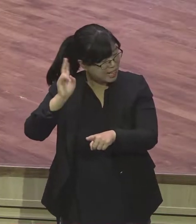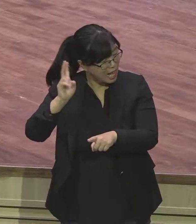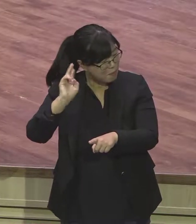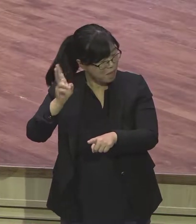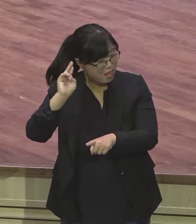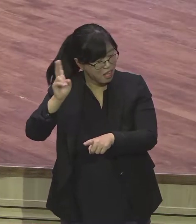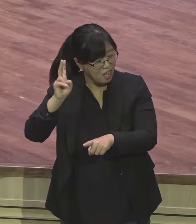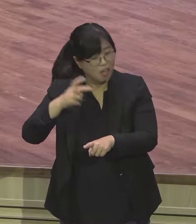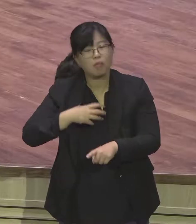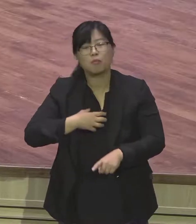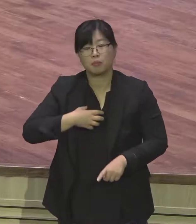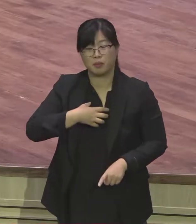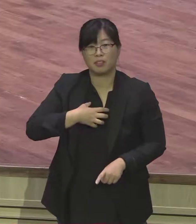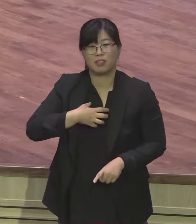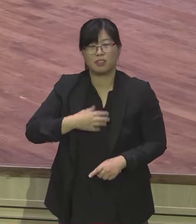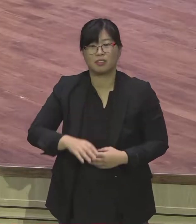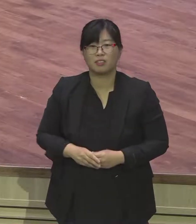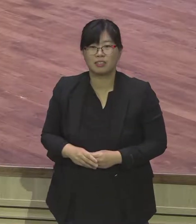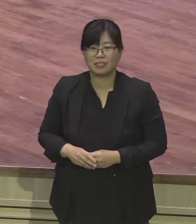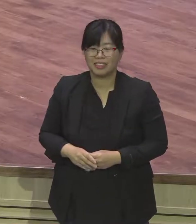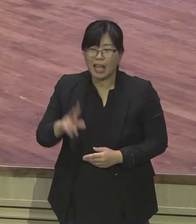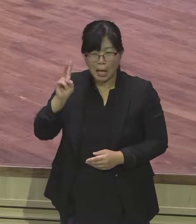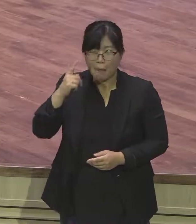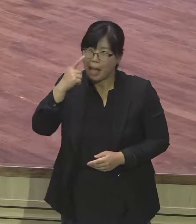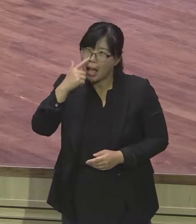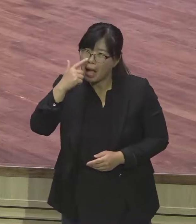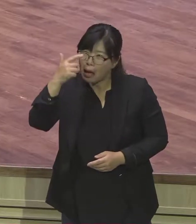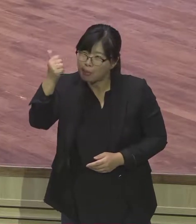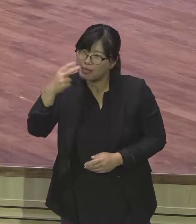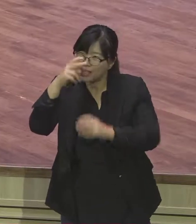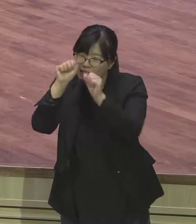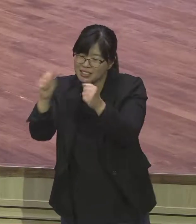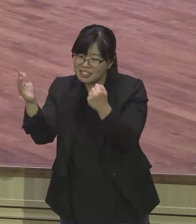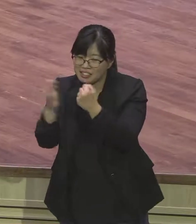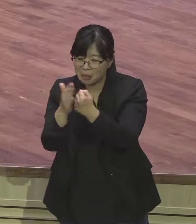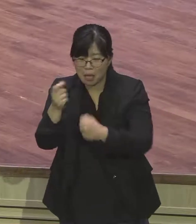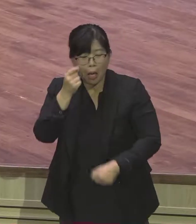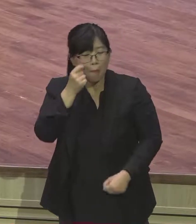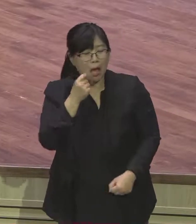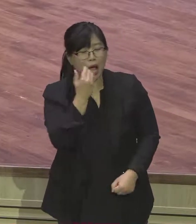야곱을 봐서 우리를 봐준 거지 진정으로 우리를 용서한 것은 아니다.